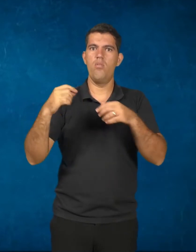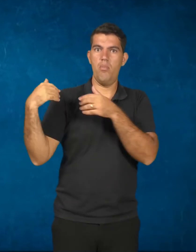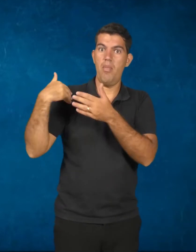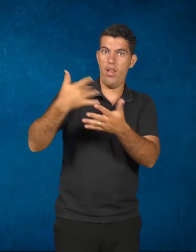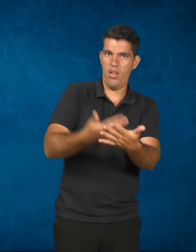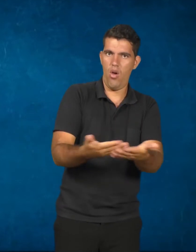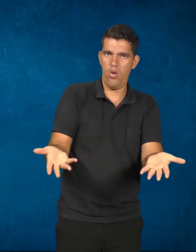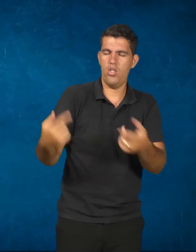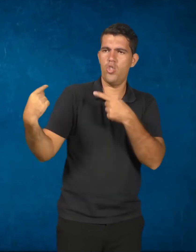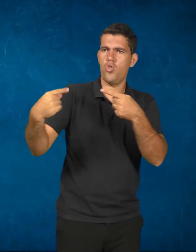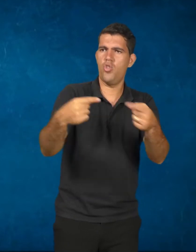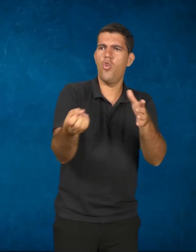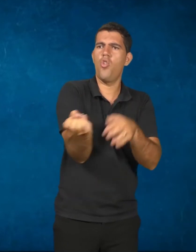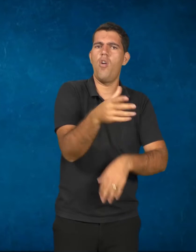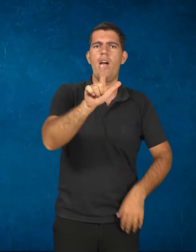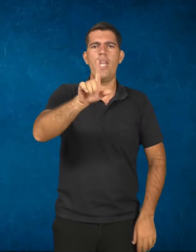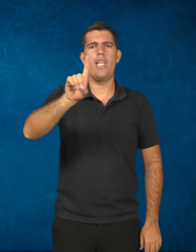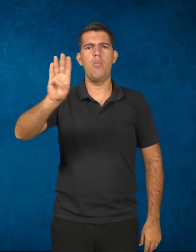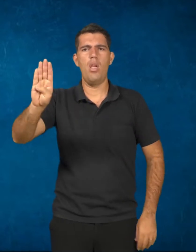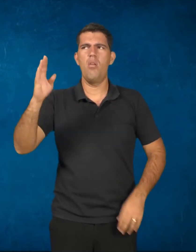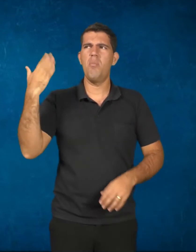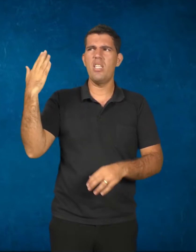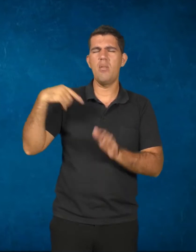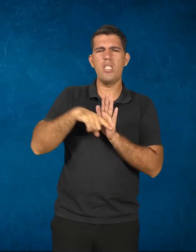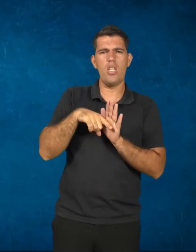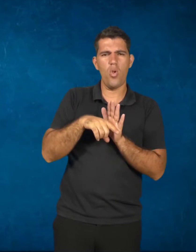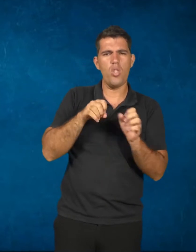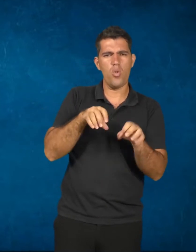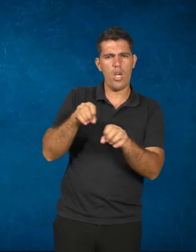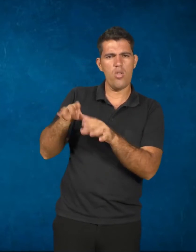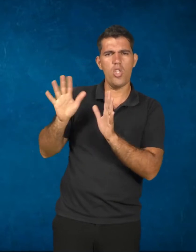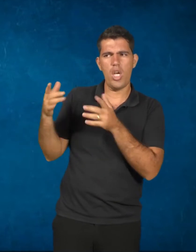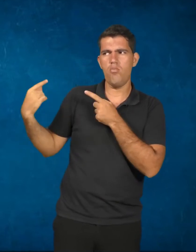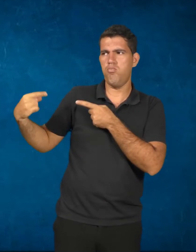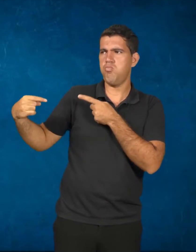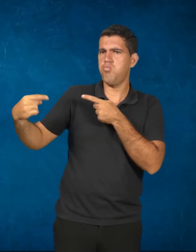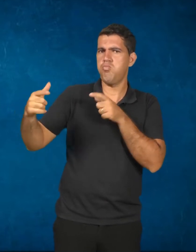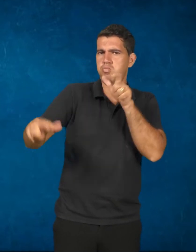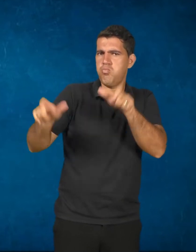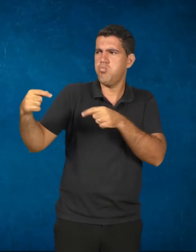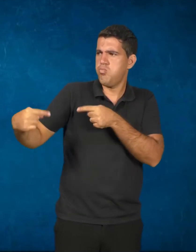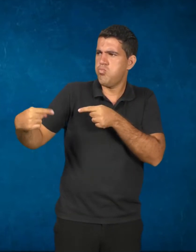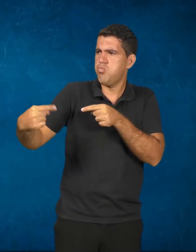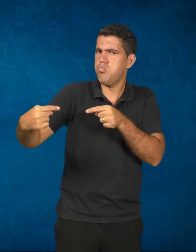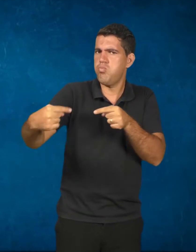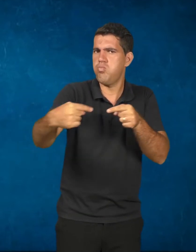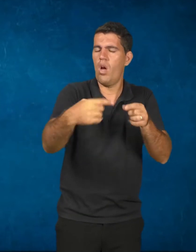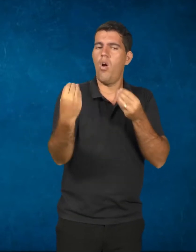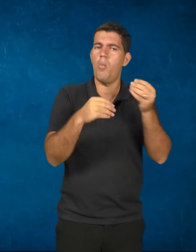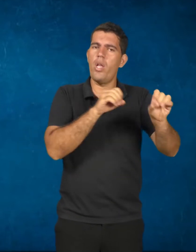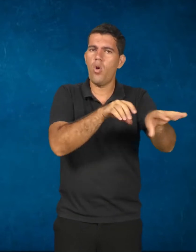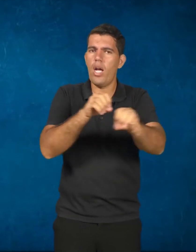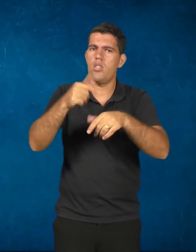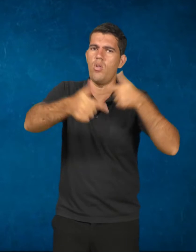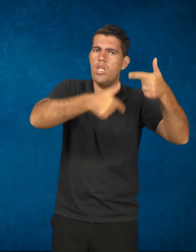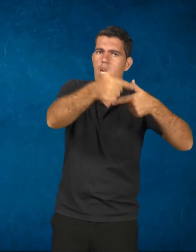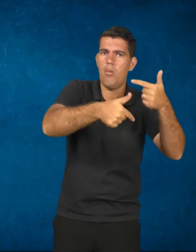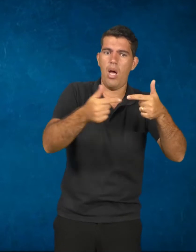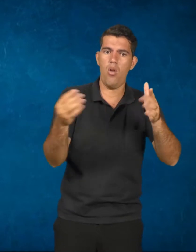Os pesquisadores e educadores daquela época começaram a discutir como é que a educação e o trabalho seria inserida na lei.